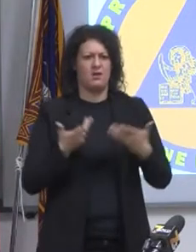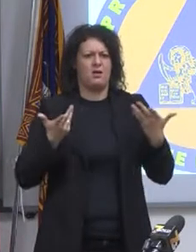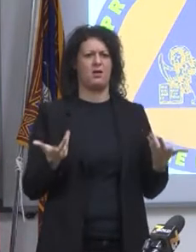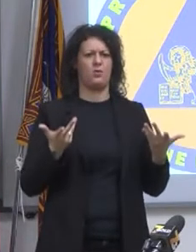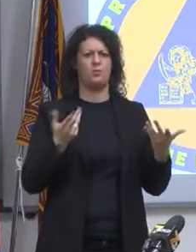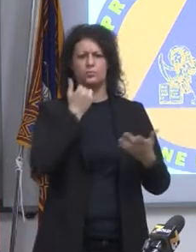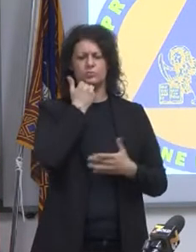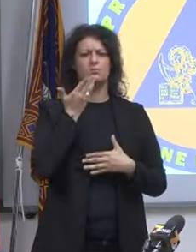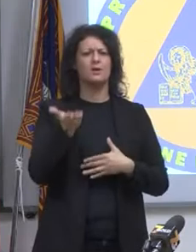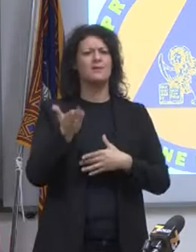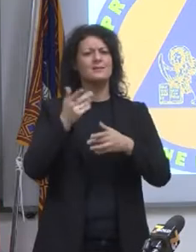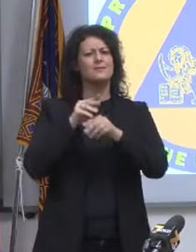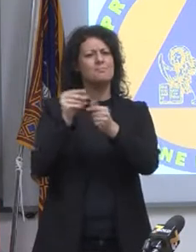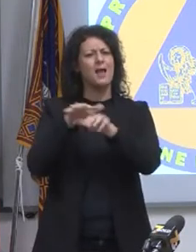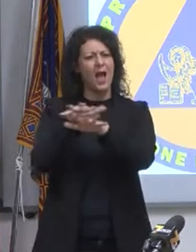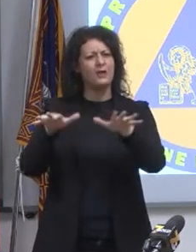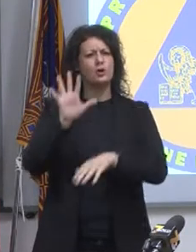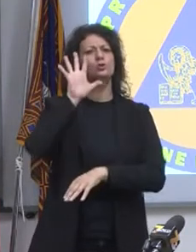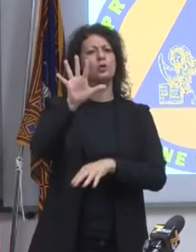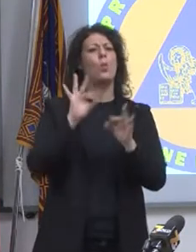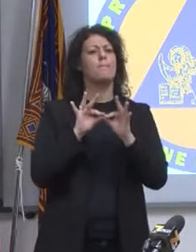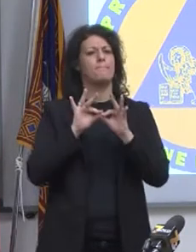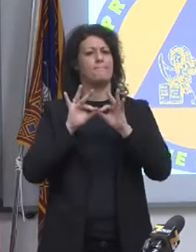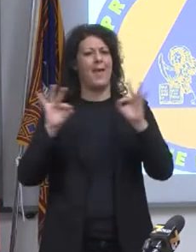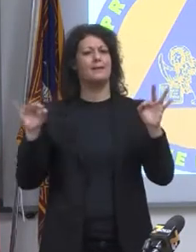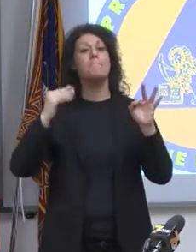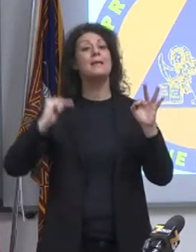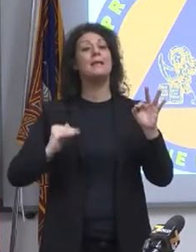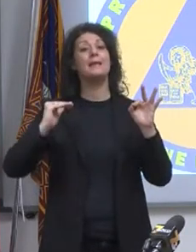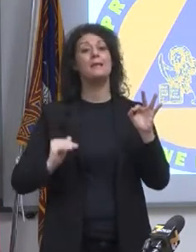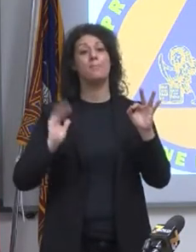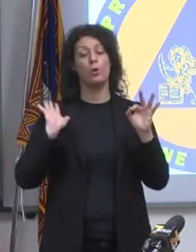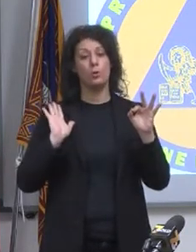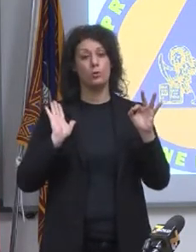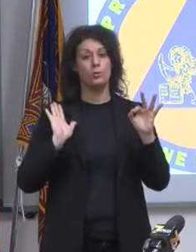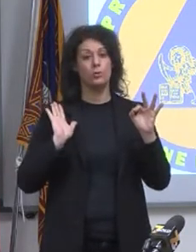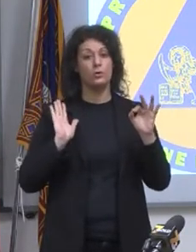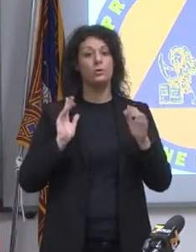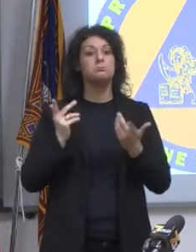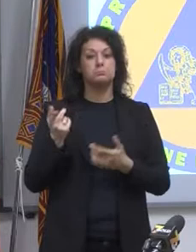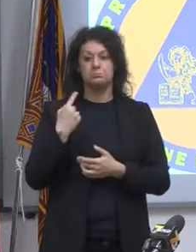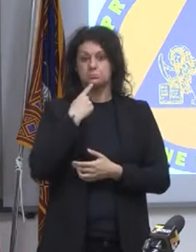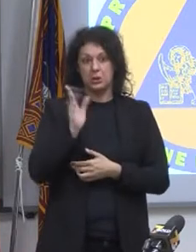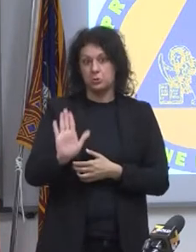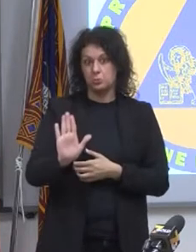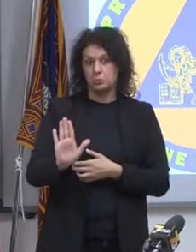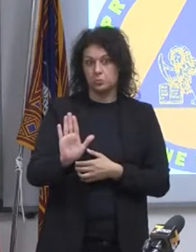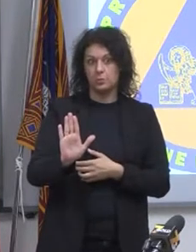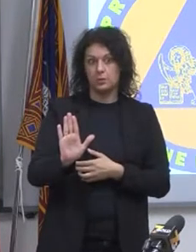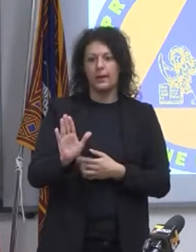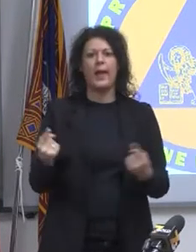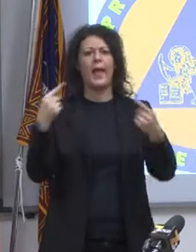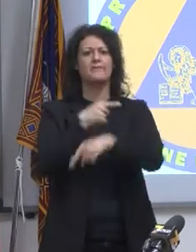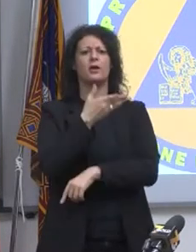è la distanza minima secondo quello che dice qualcuno e poi in